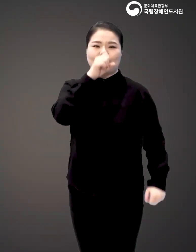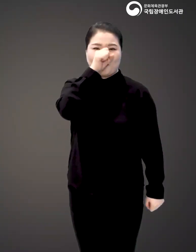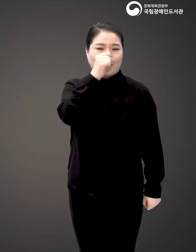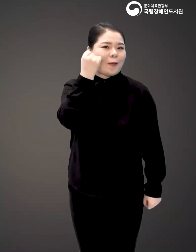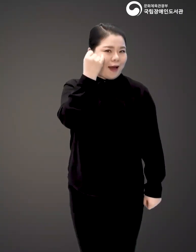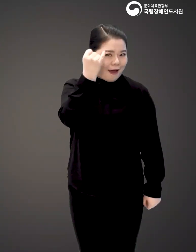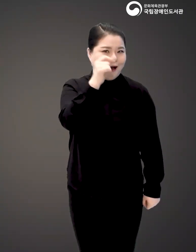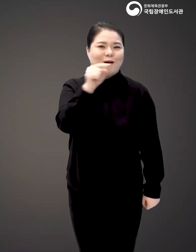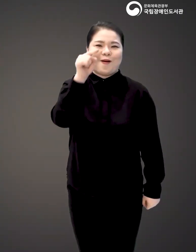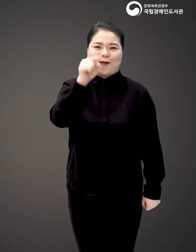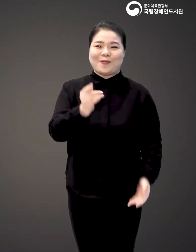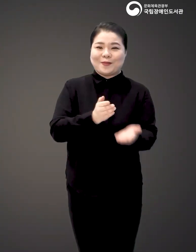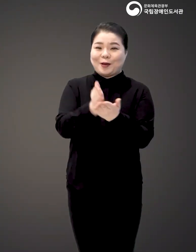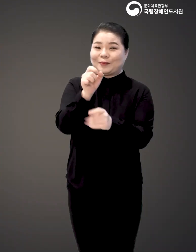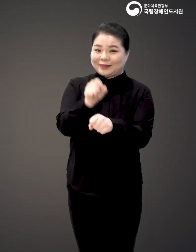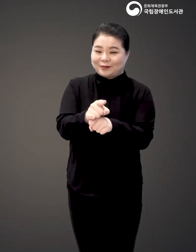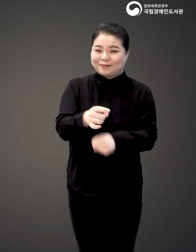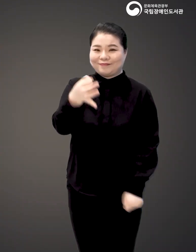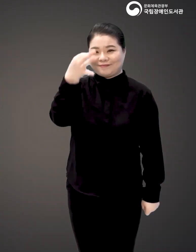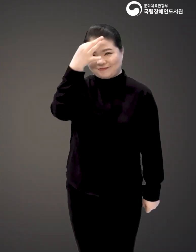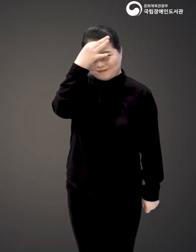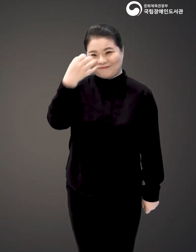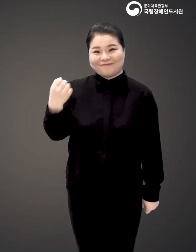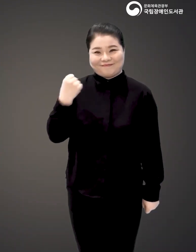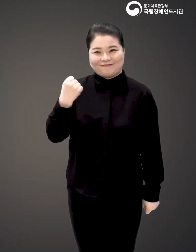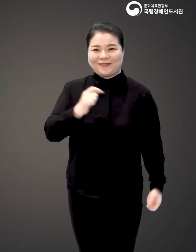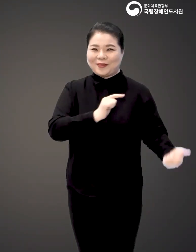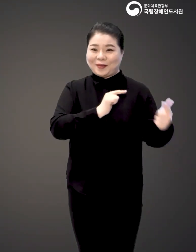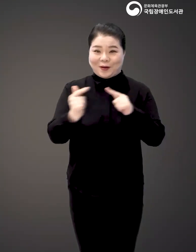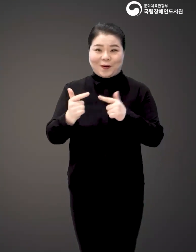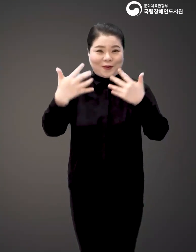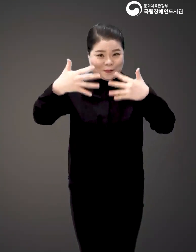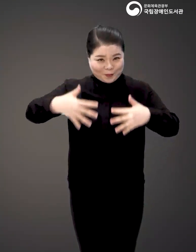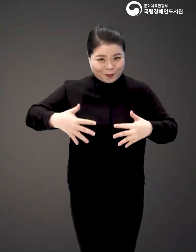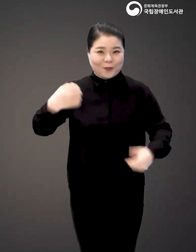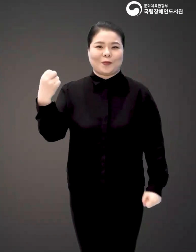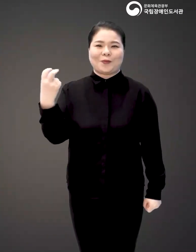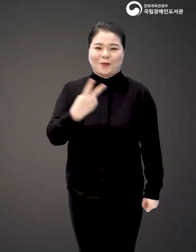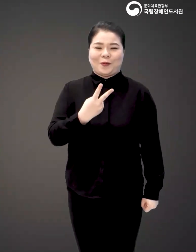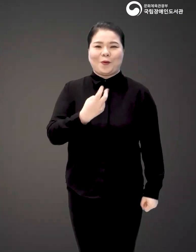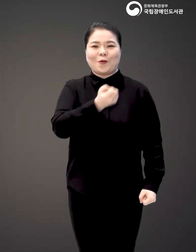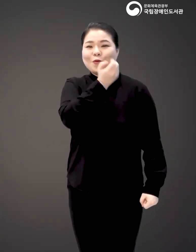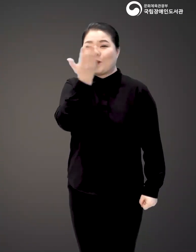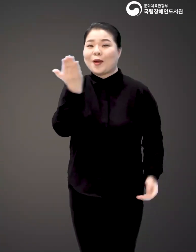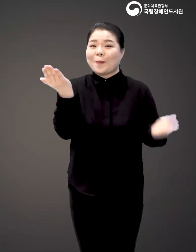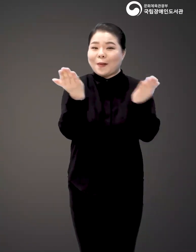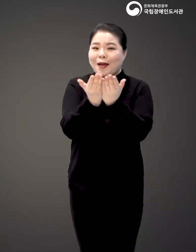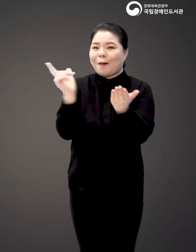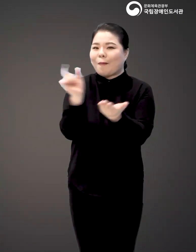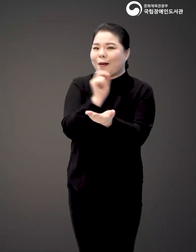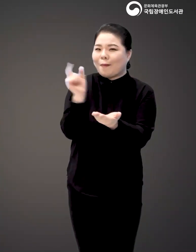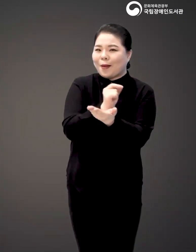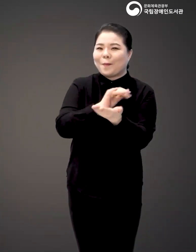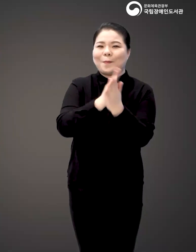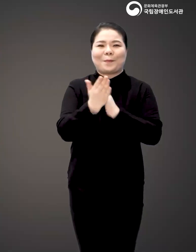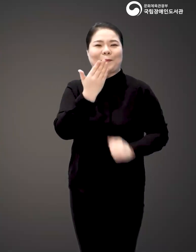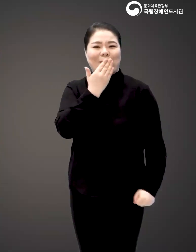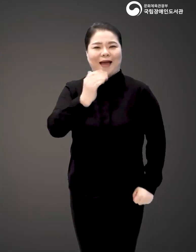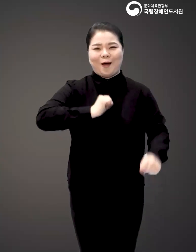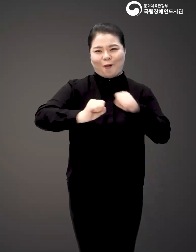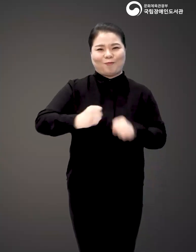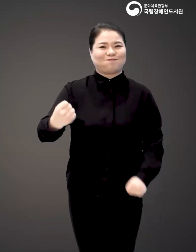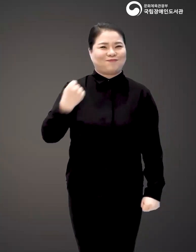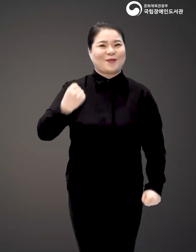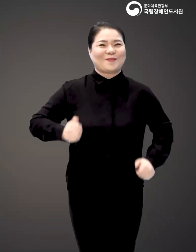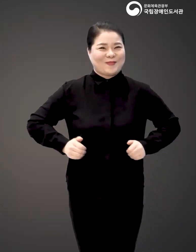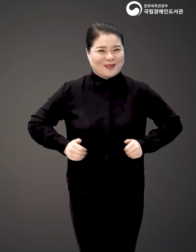멋진 아이디어를 넘어 전문성, 기술력 등 다양한 요건 그리고 트렌드에 맞춰 빠르게 변화할 수 있는 실행력까지